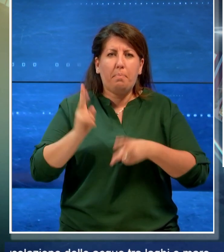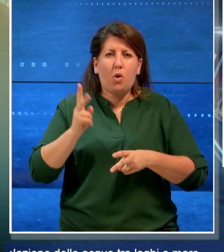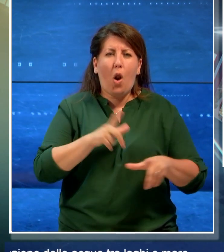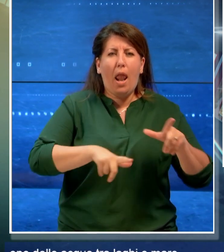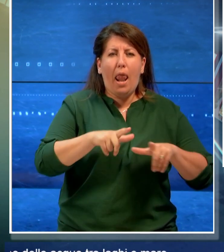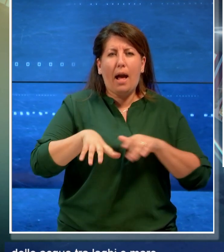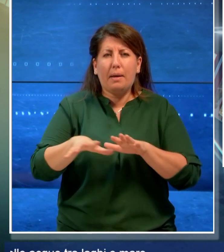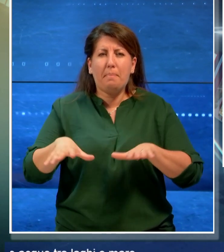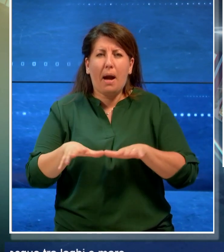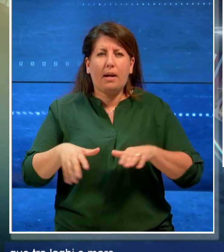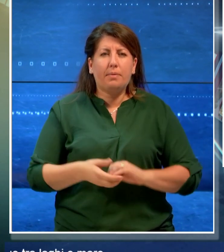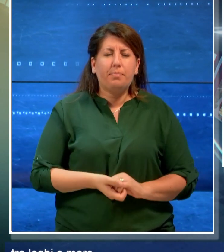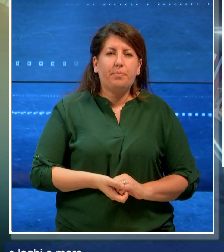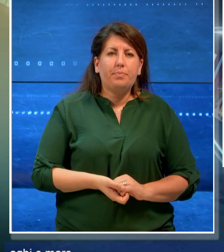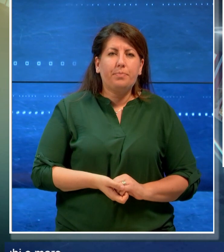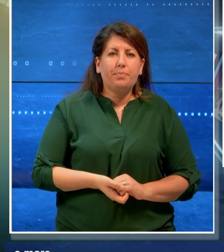mare.